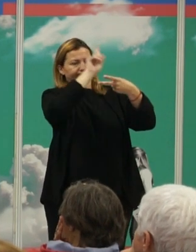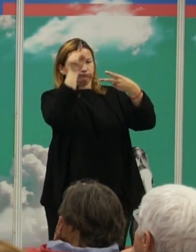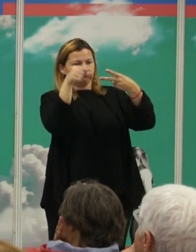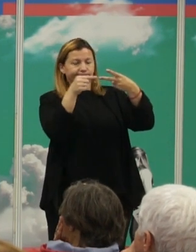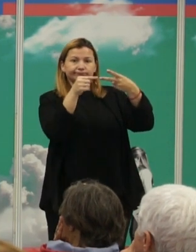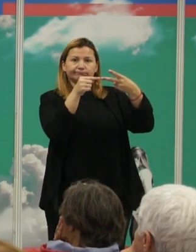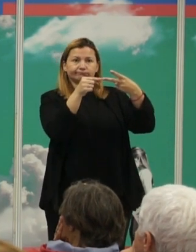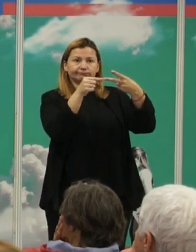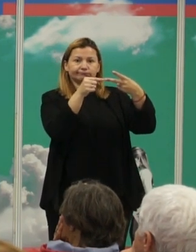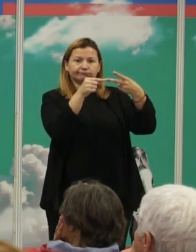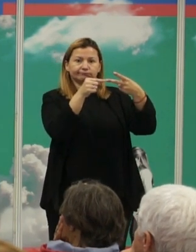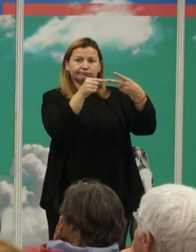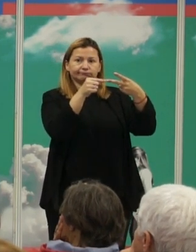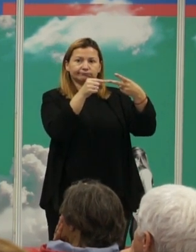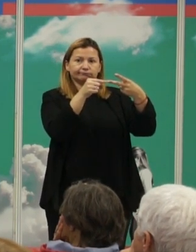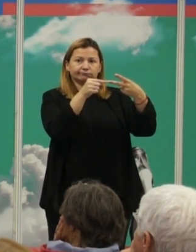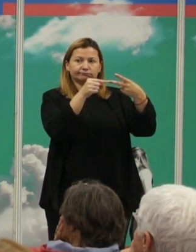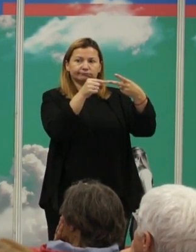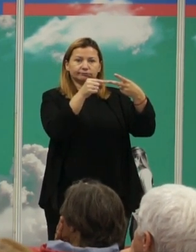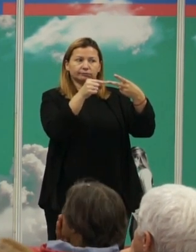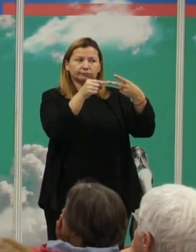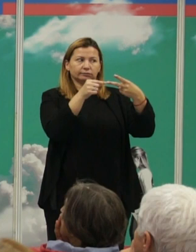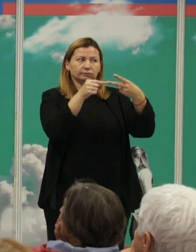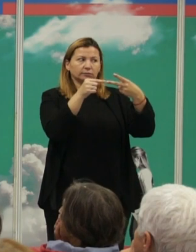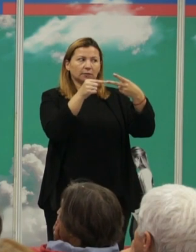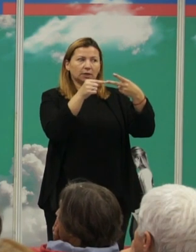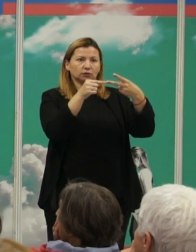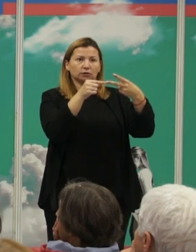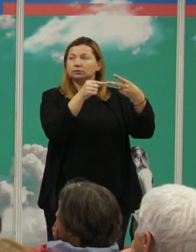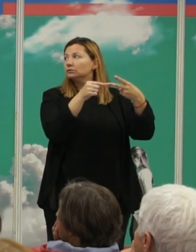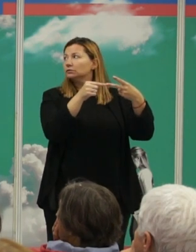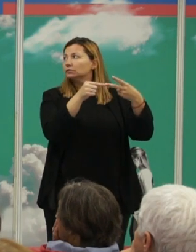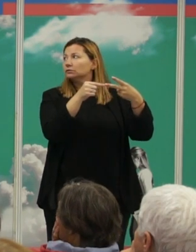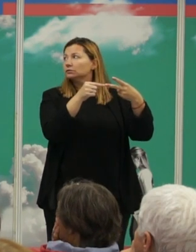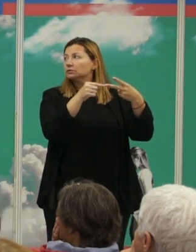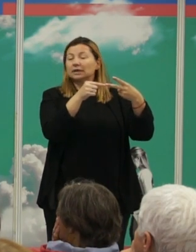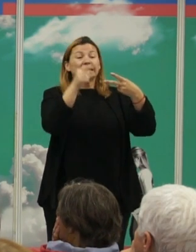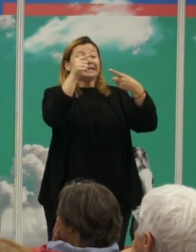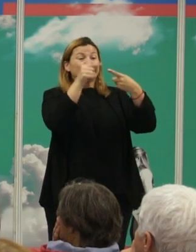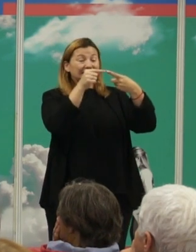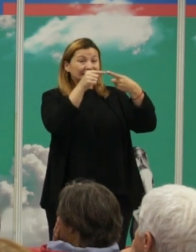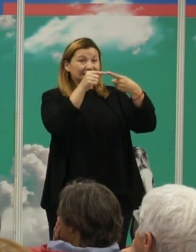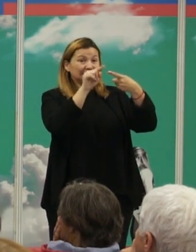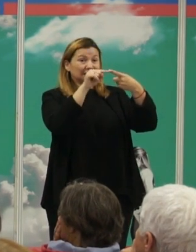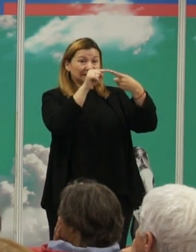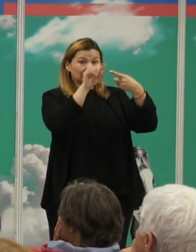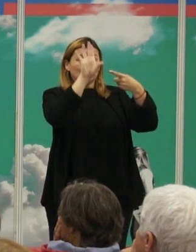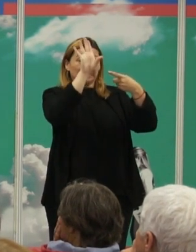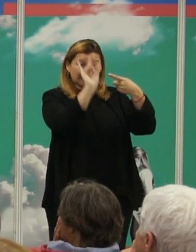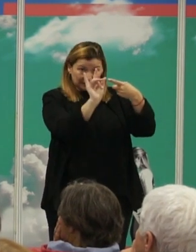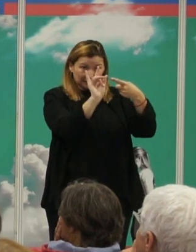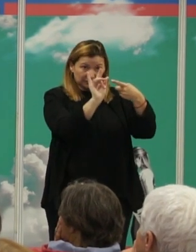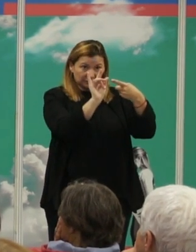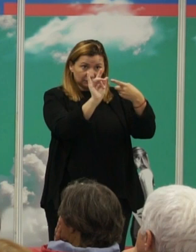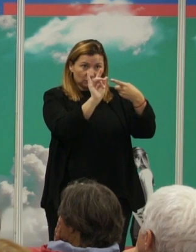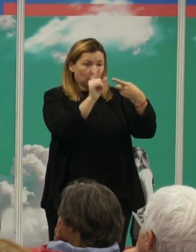importante para poder afrontar nuestra visión del origen de la violencia es que si esto ocurre si lo primero ocurre si no ocurre lo